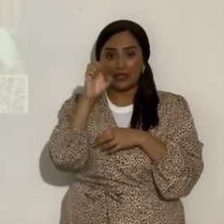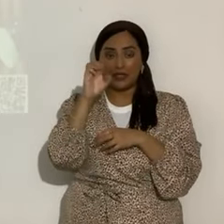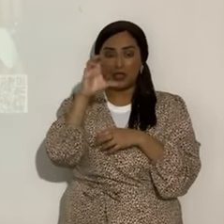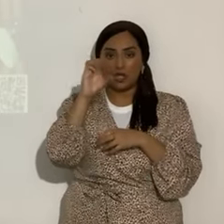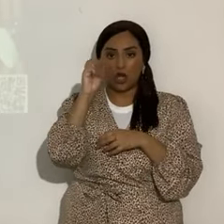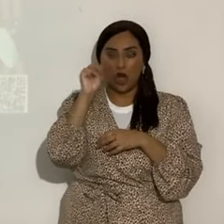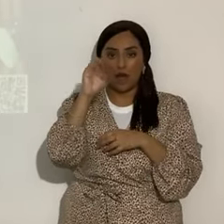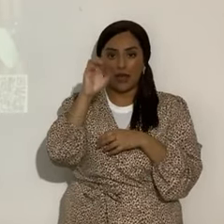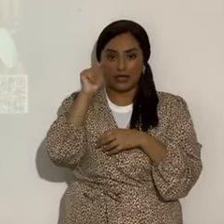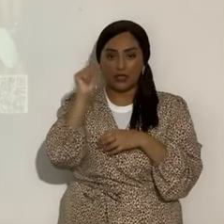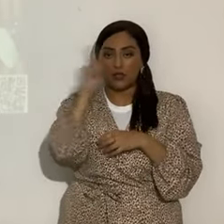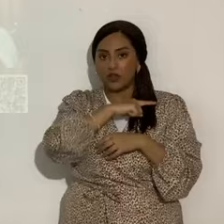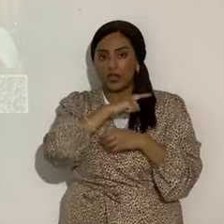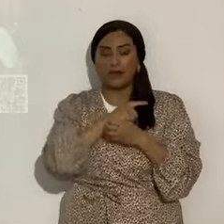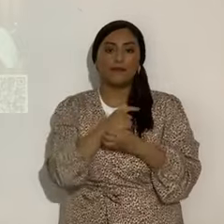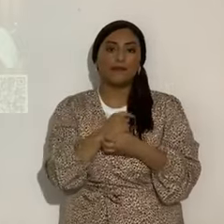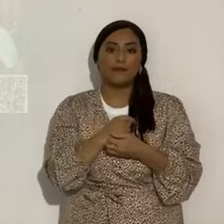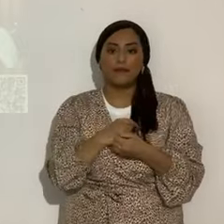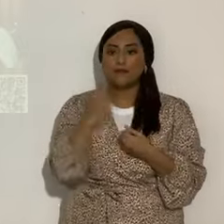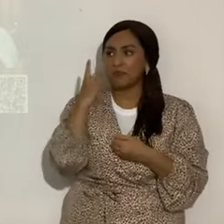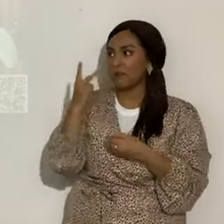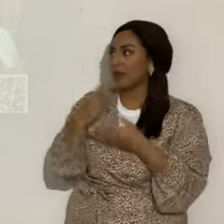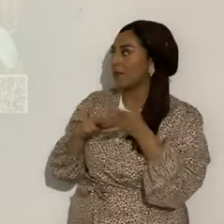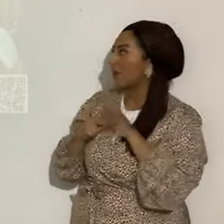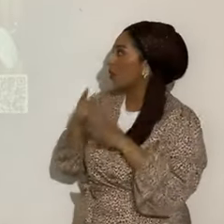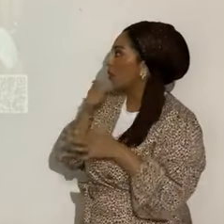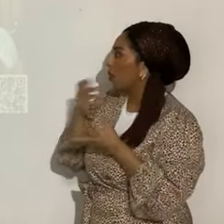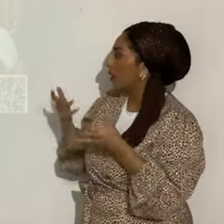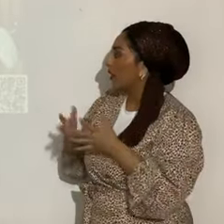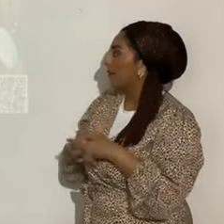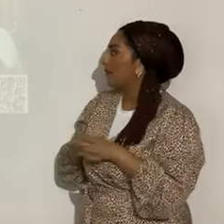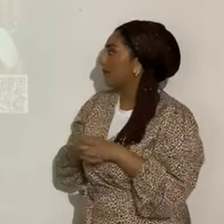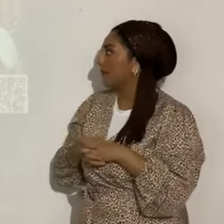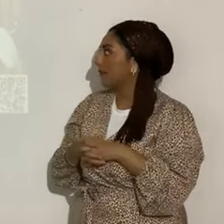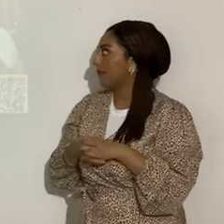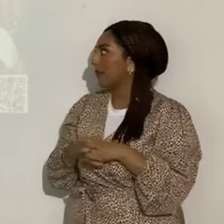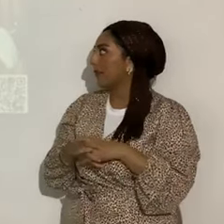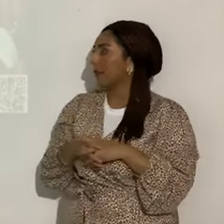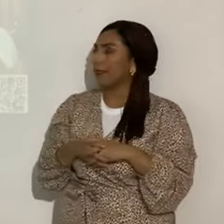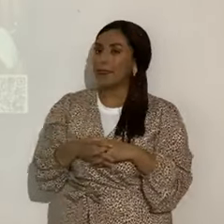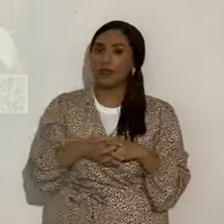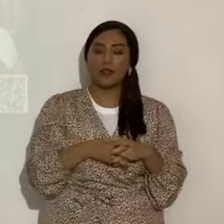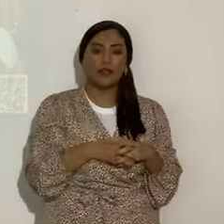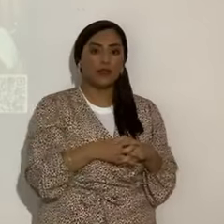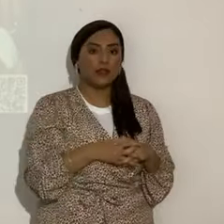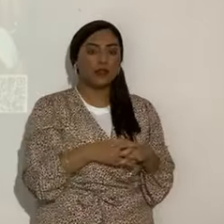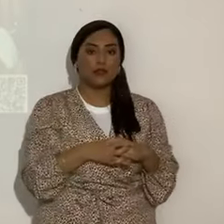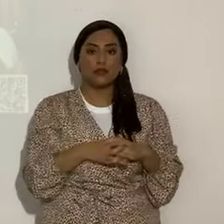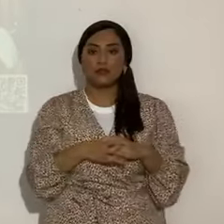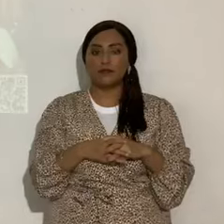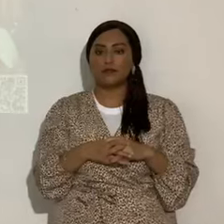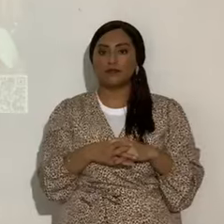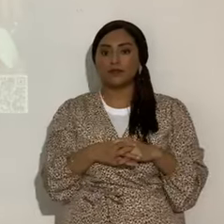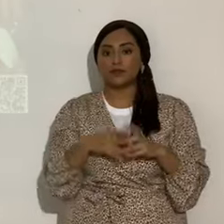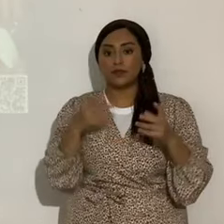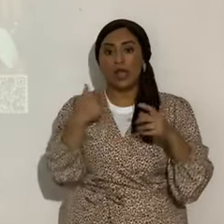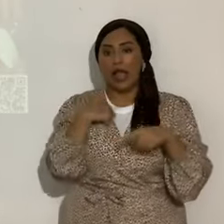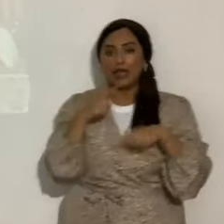representa, vamos a ver, aquí, ahora mucha atención. Me voy a oír ligerito, no me puedo ir muy lento,